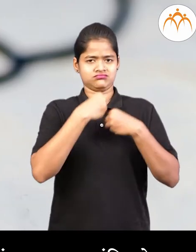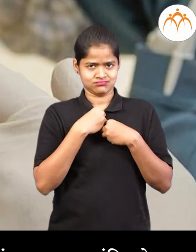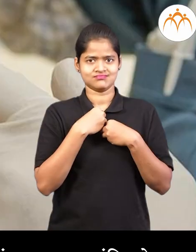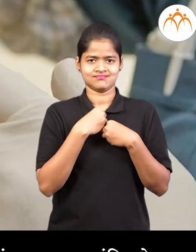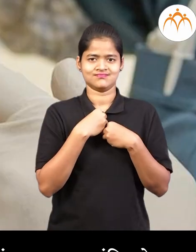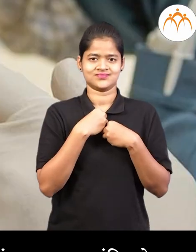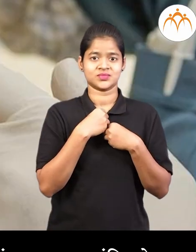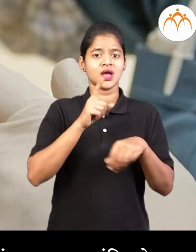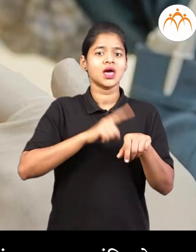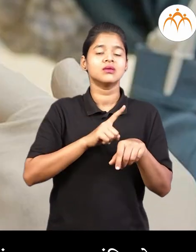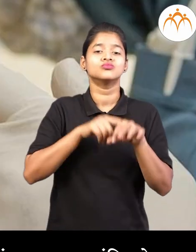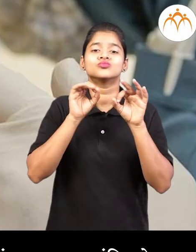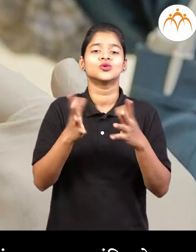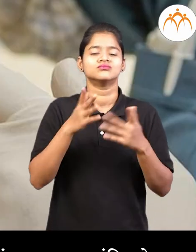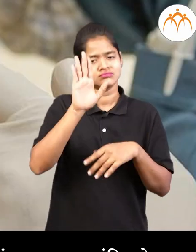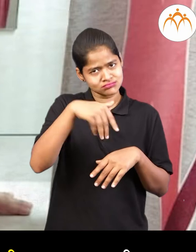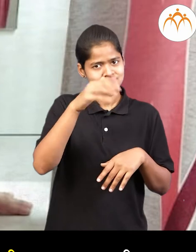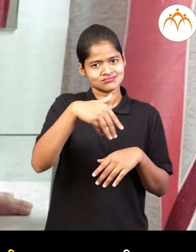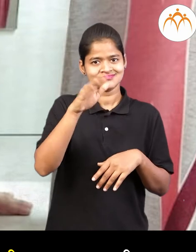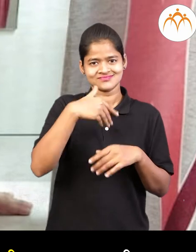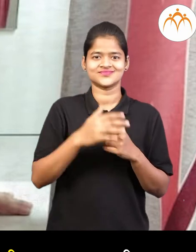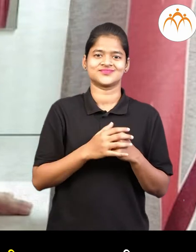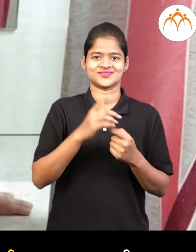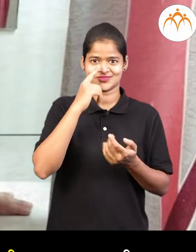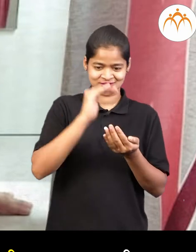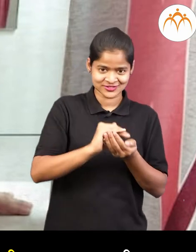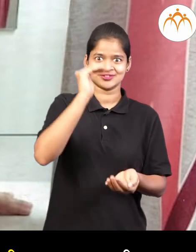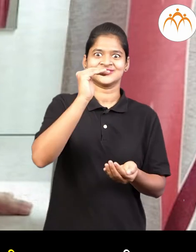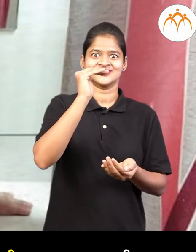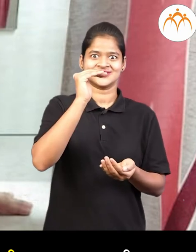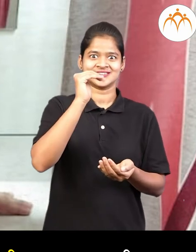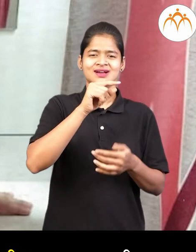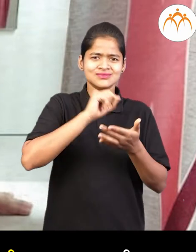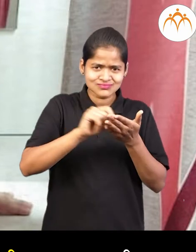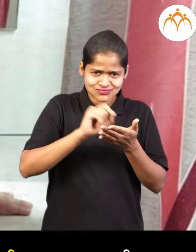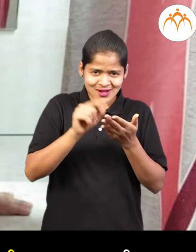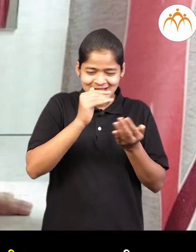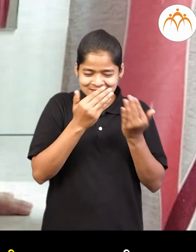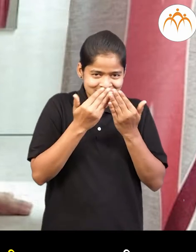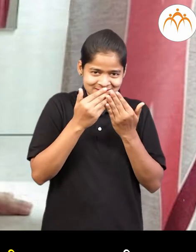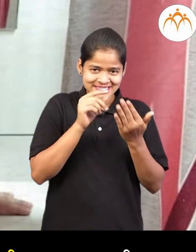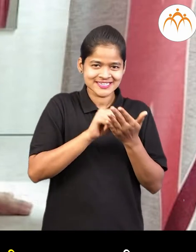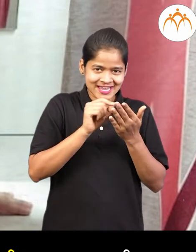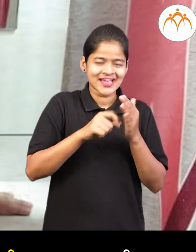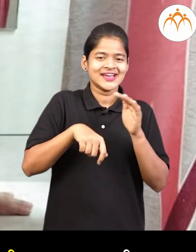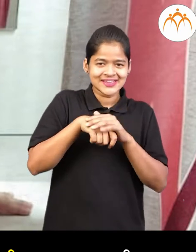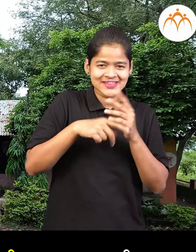त्यानना यायला सांगितले अंजली थोड़ी मोठी जाल्यावर बालवाडित जाव लगली